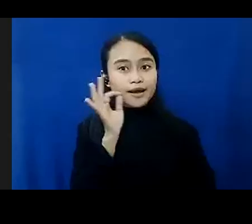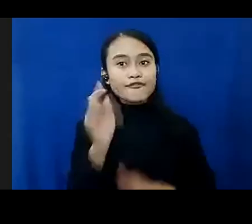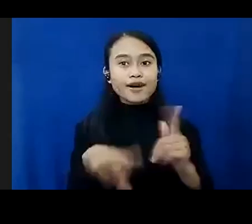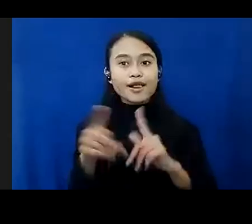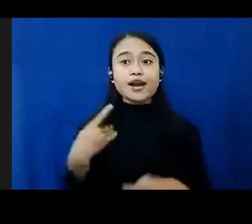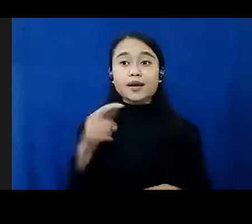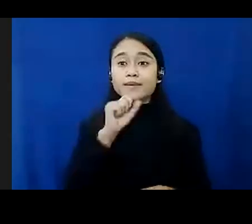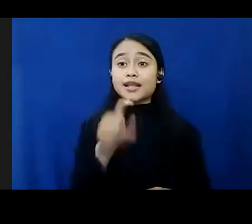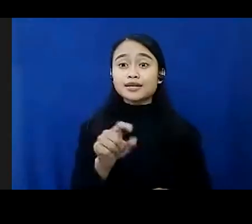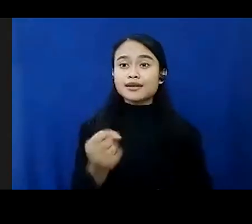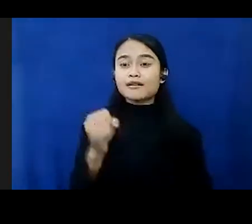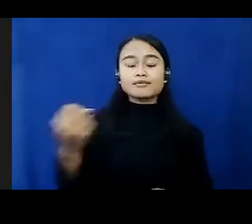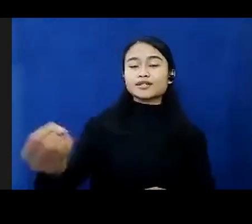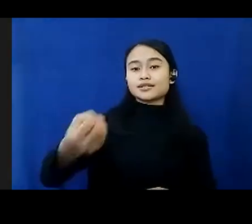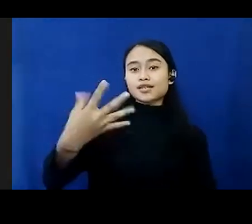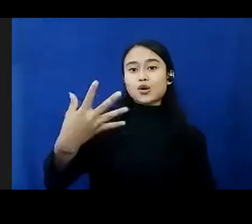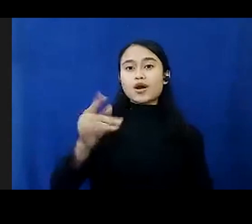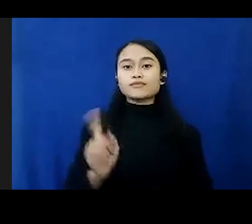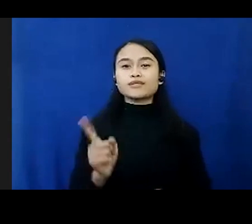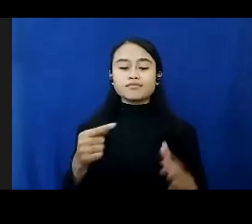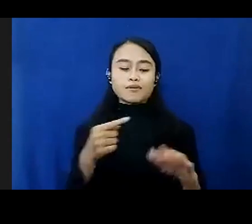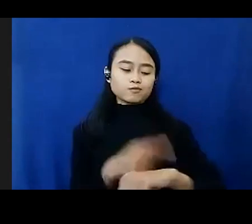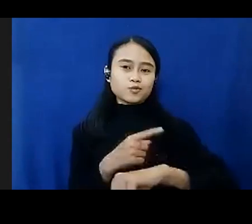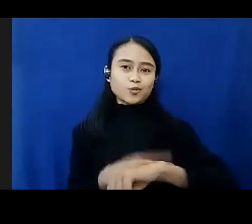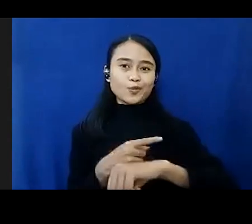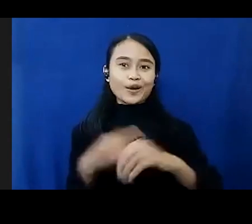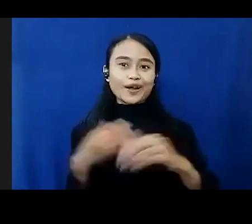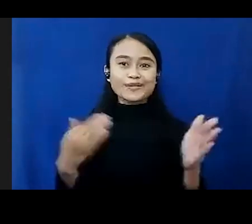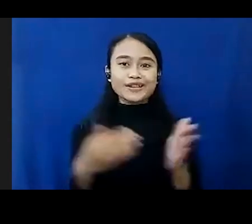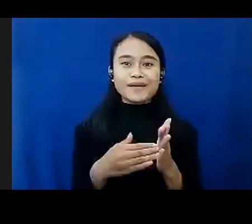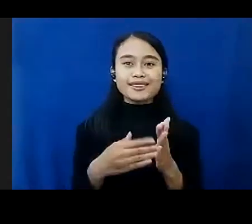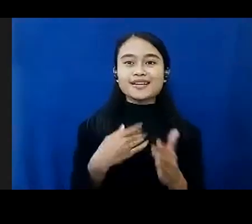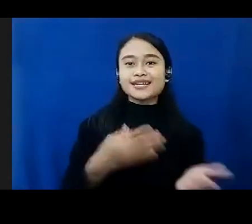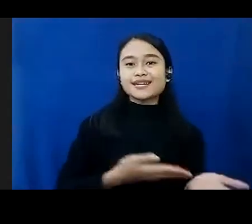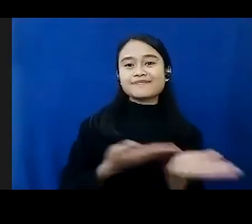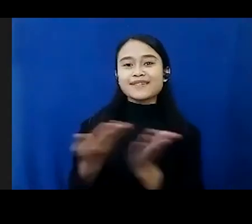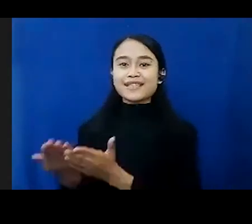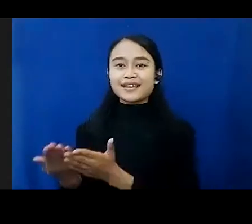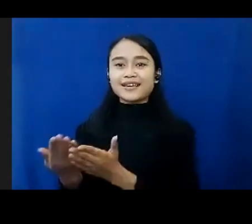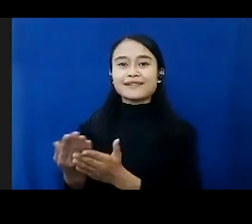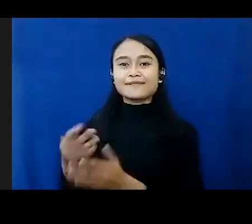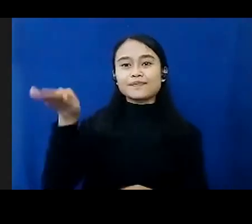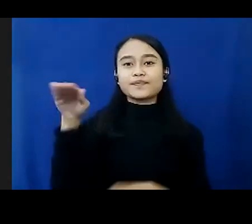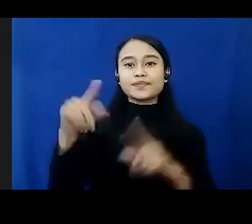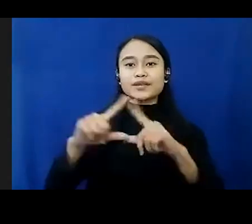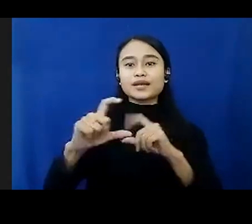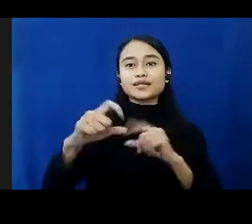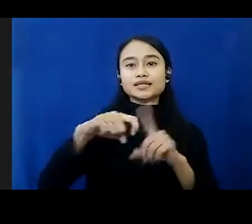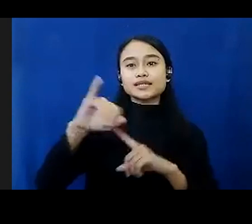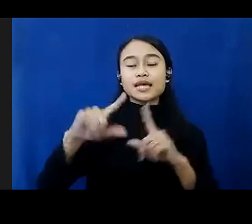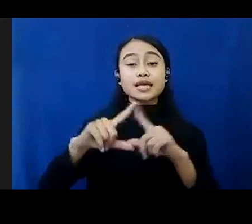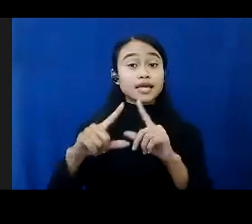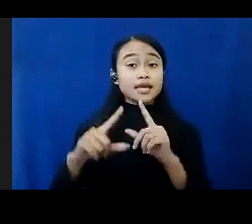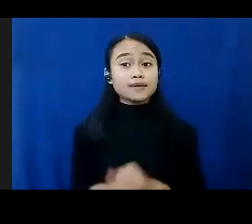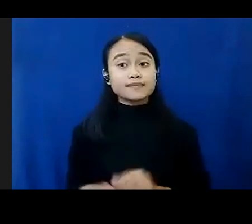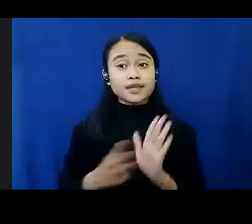masih belum terjawab karena batasan waktu yang kita punya. Saya kembalikan kepada Mbak Zakia sebagai MC. Terima kasih banyak,